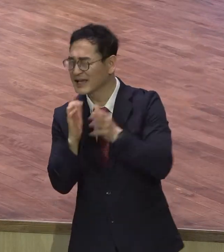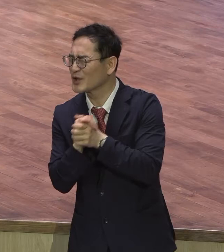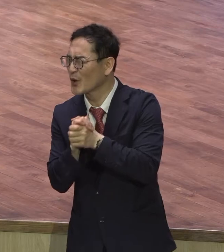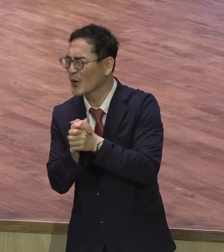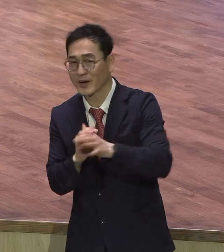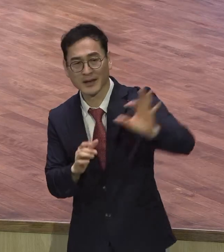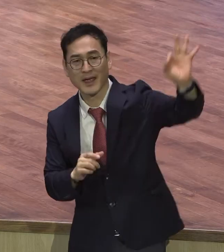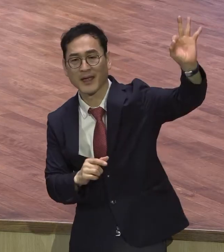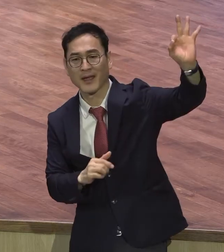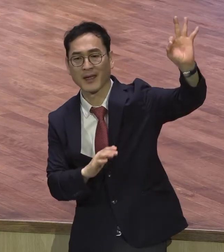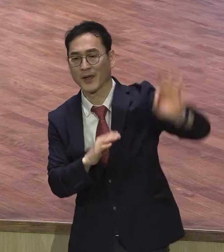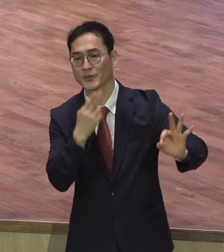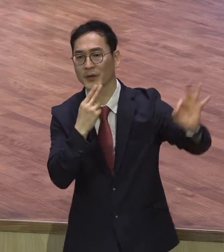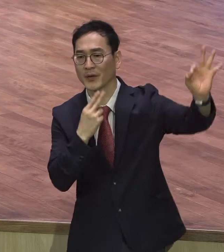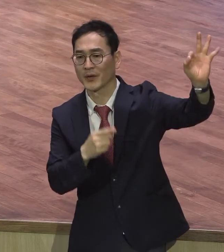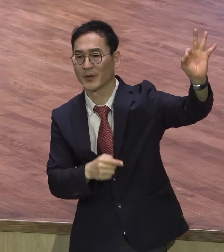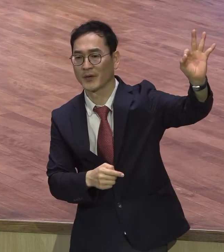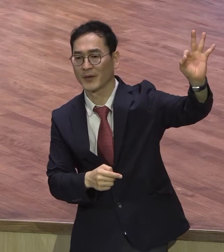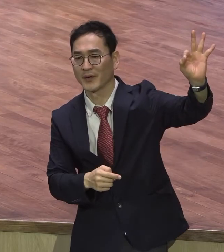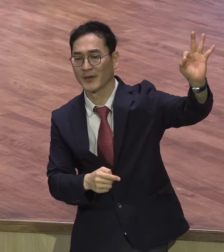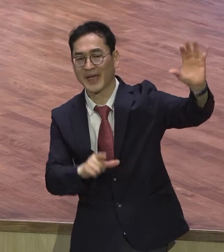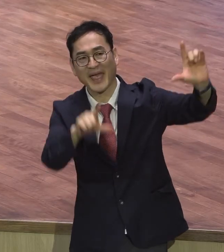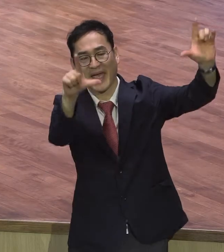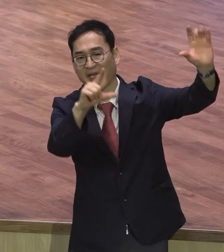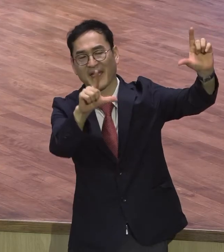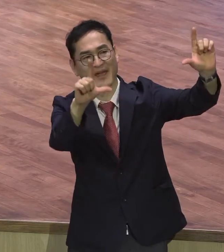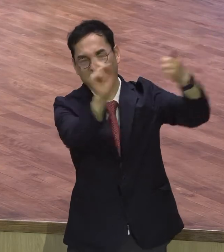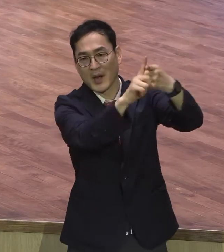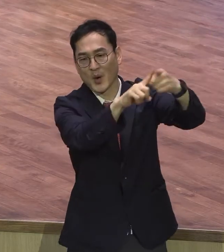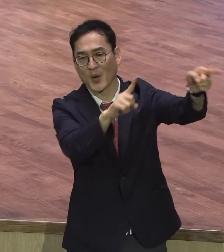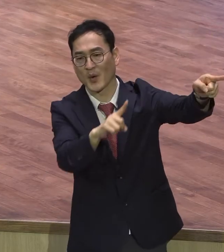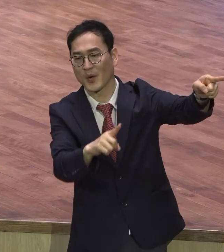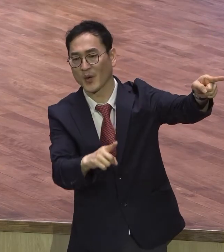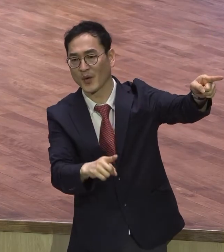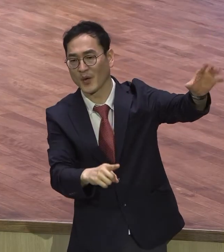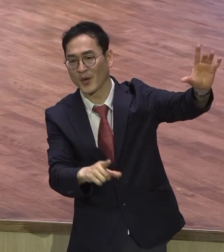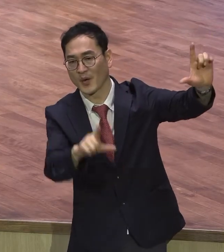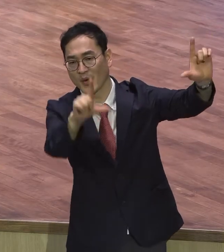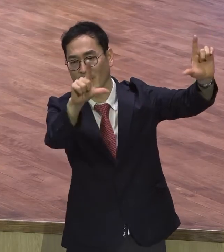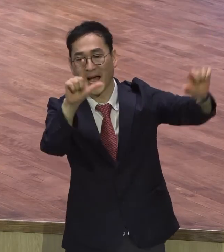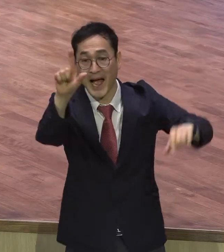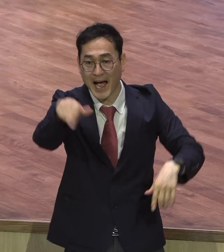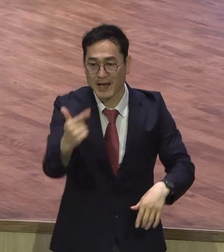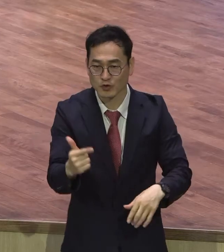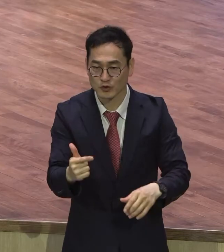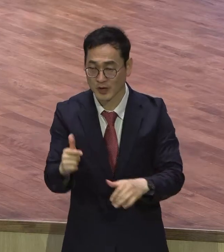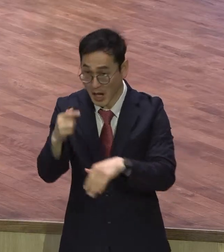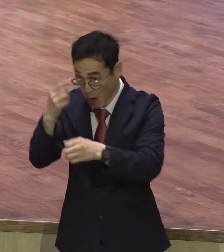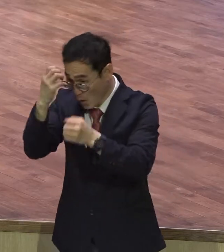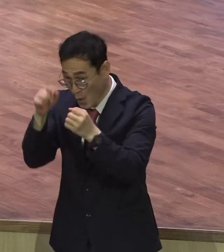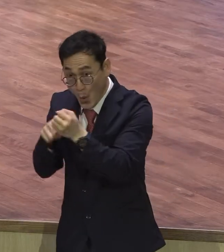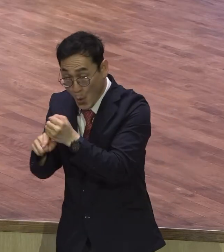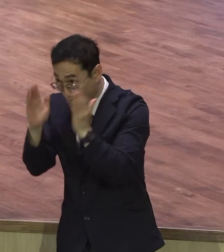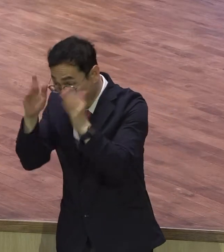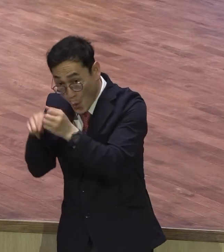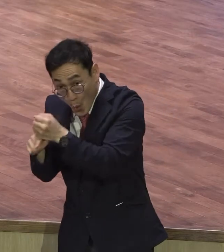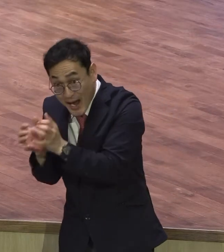있어요 인류과학자는 십만 년 전부터 조사를 쫙 해보니까 딱 하루 24시간 비어 이게 어떻게 된 거냐